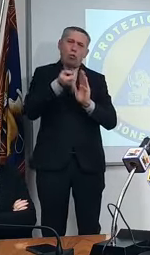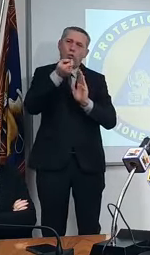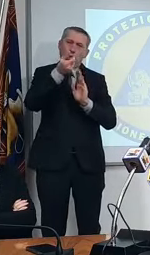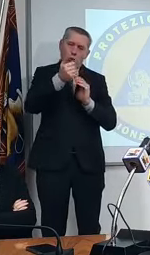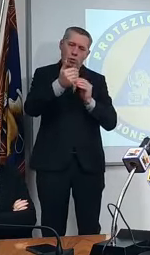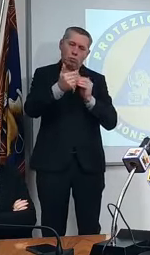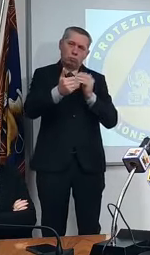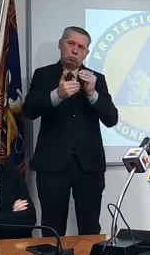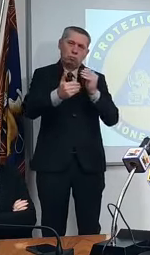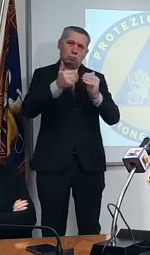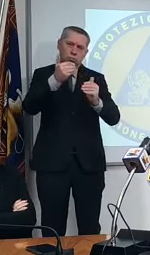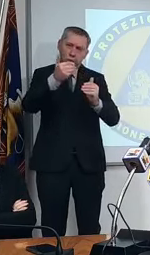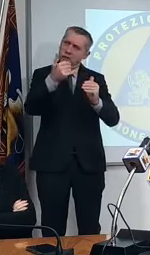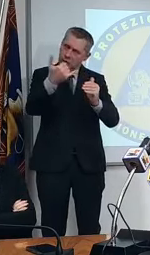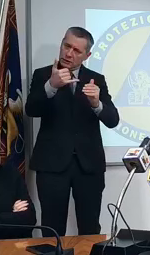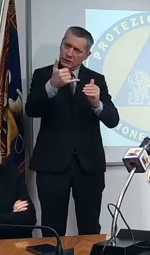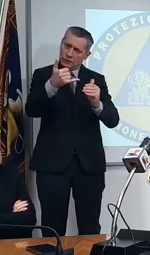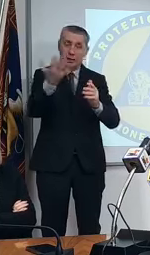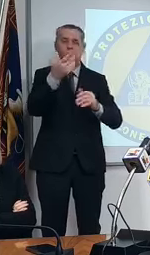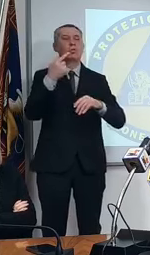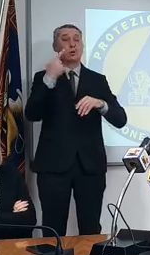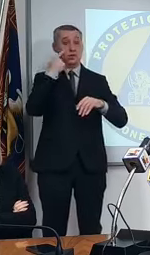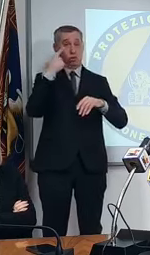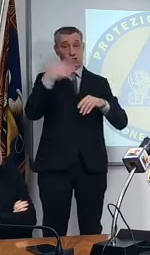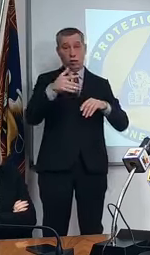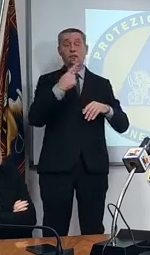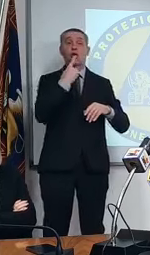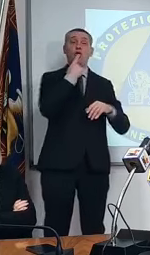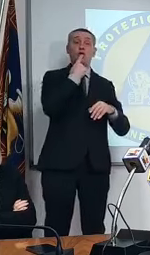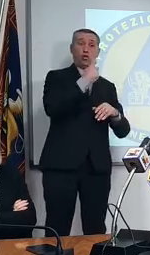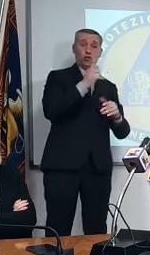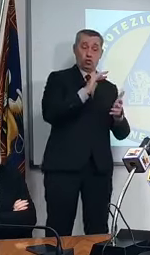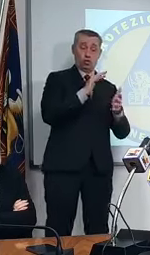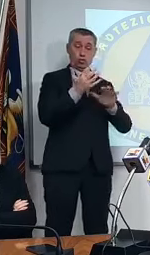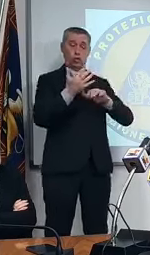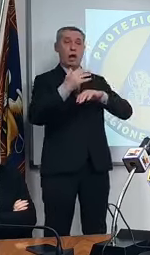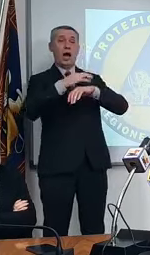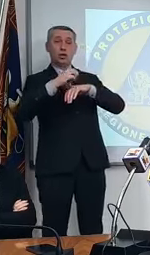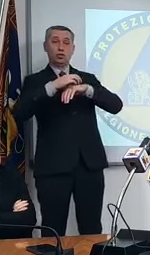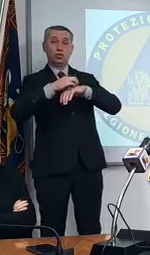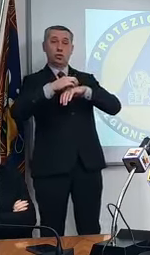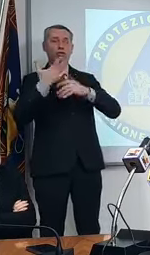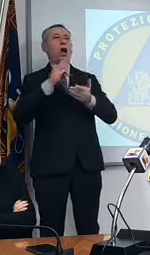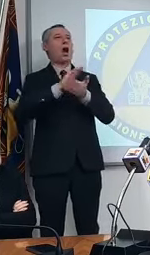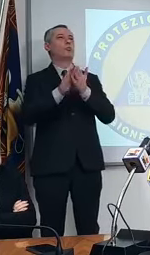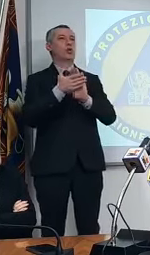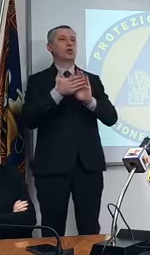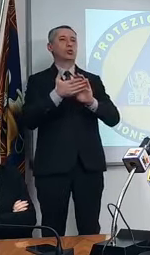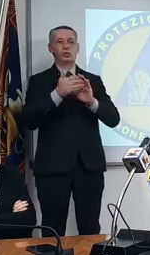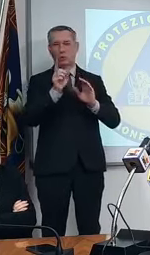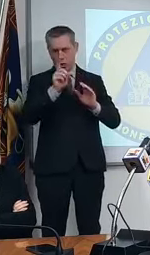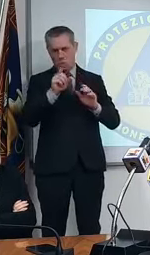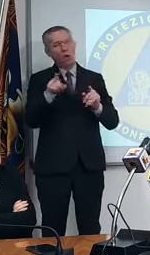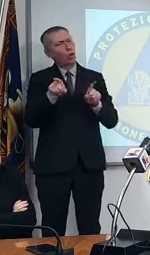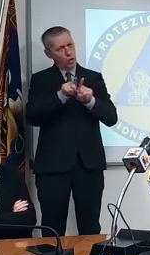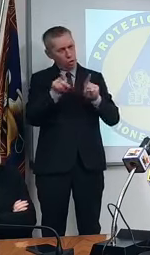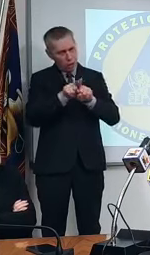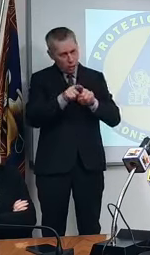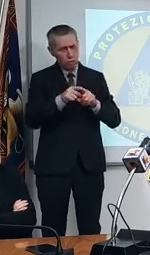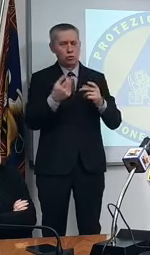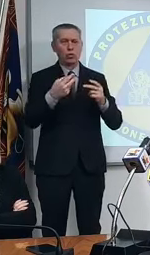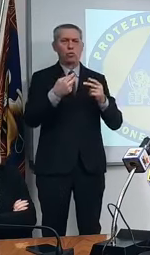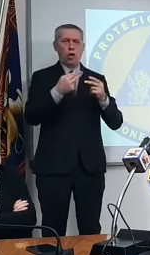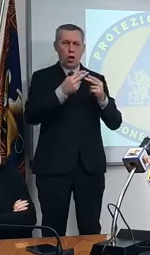e lo avete visto che già passando da rosso arancione che non è che possiamo fare i salti di gioia se siamo ancora chiusi nei confini comunali vorrei